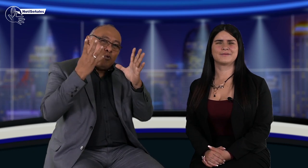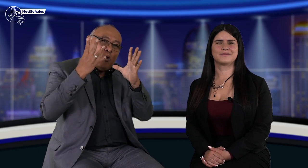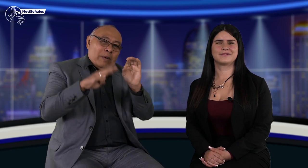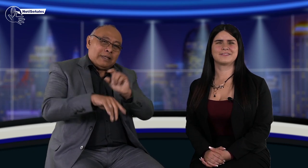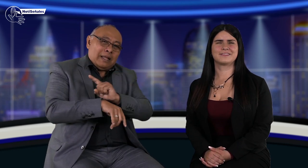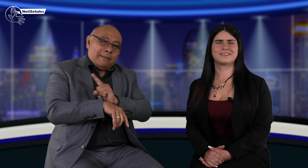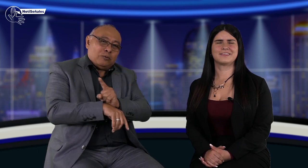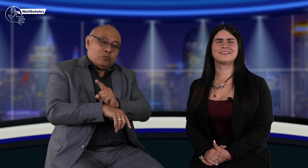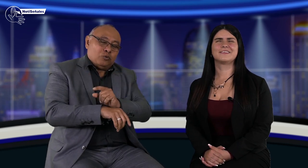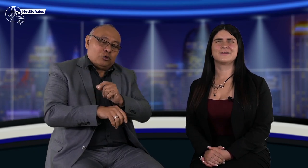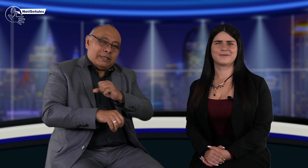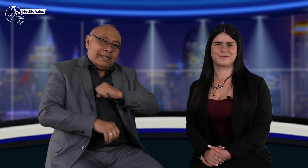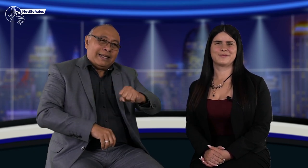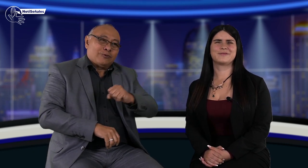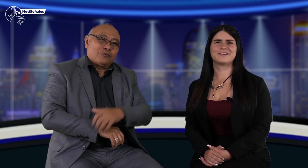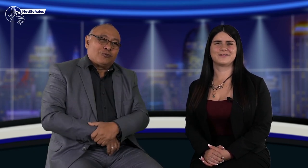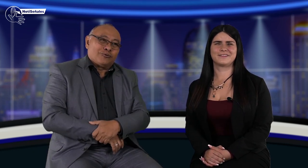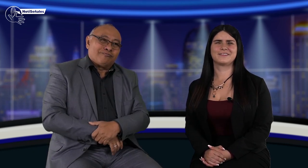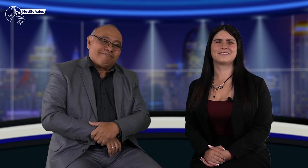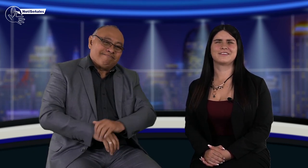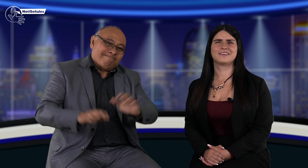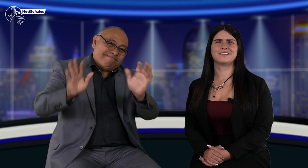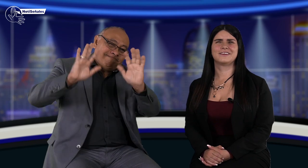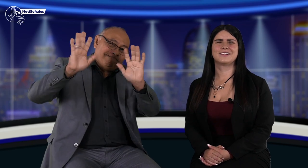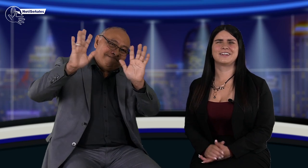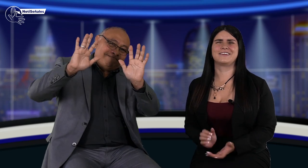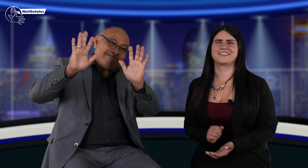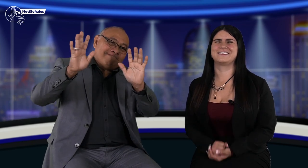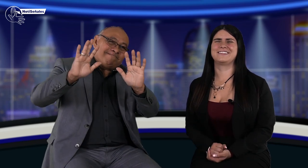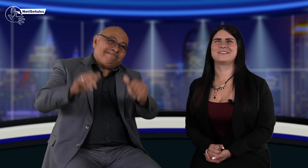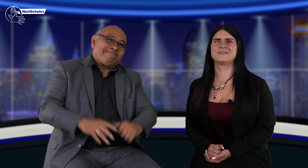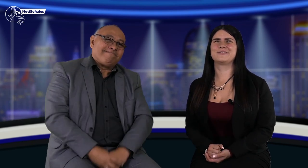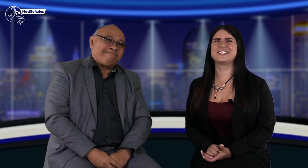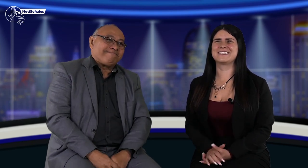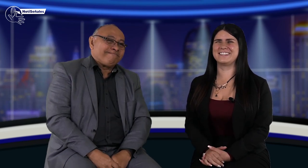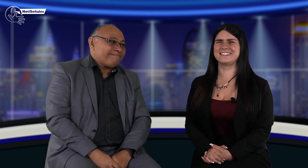del webinario de los 90 minutos de los derechos. Chao, chao. Muchas gracias.